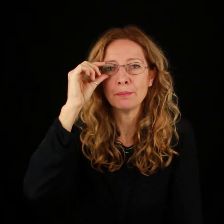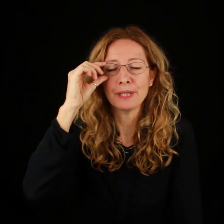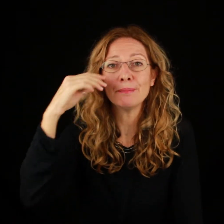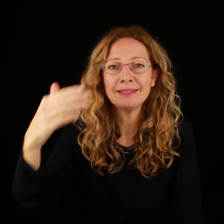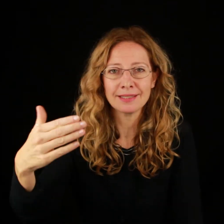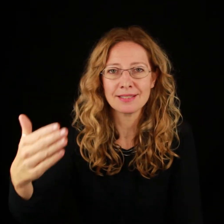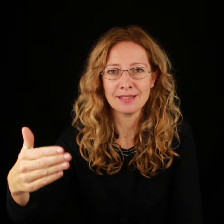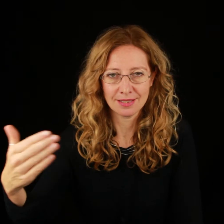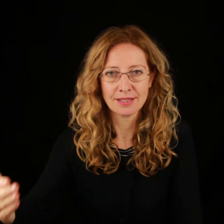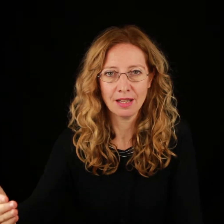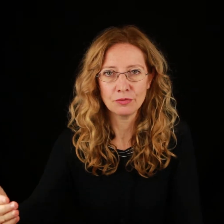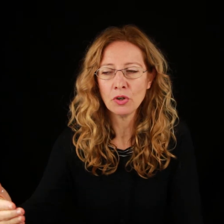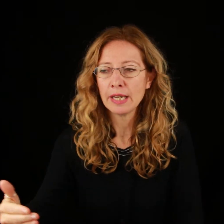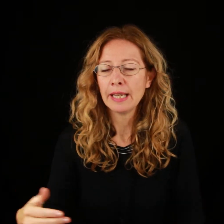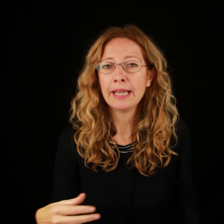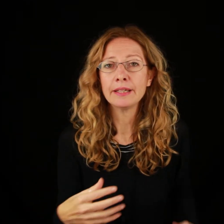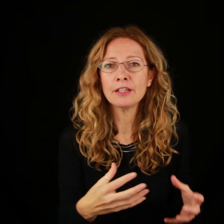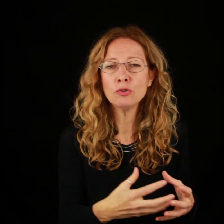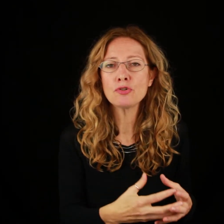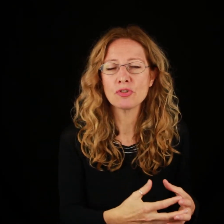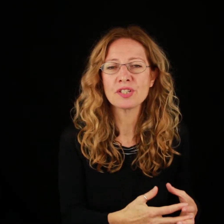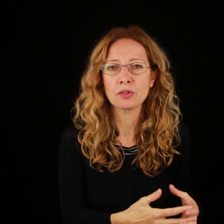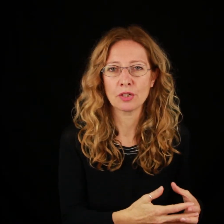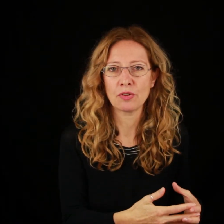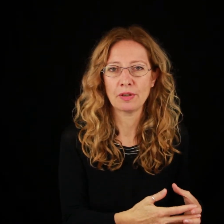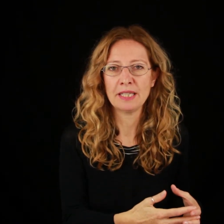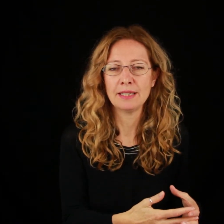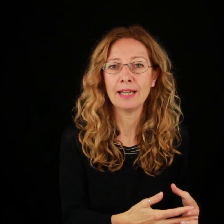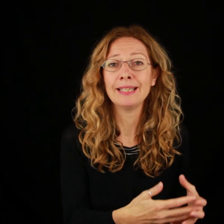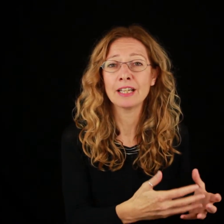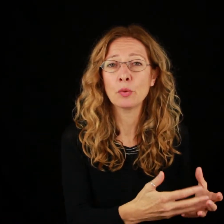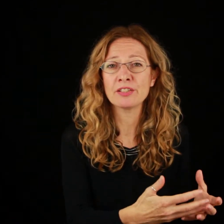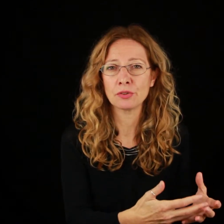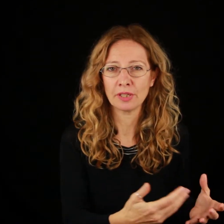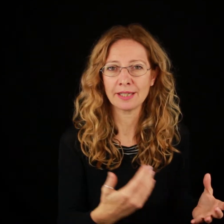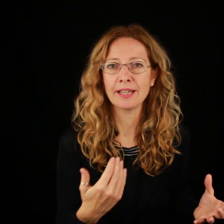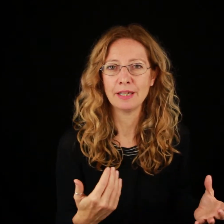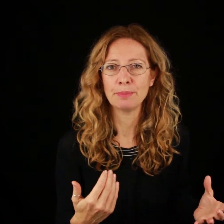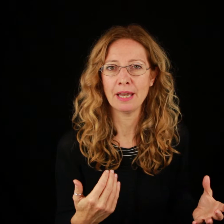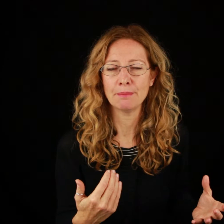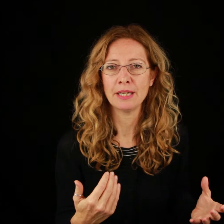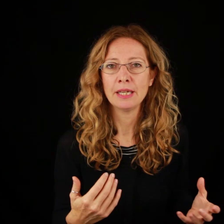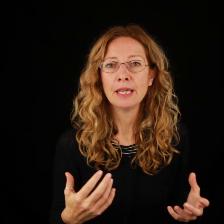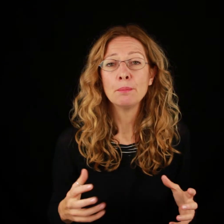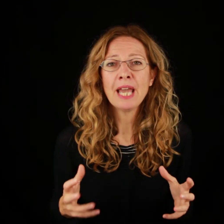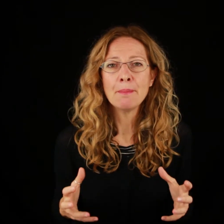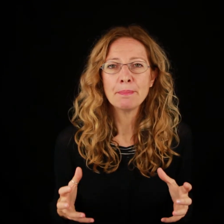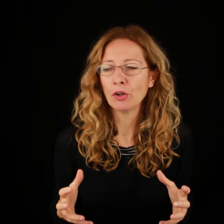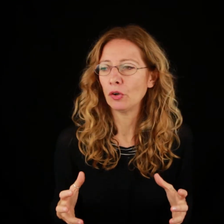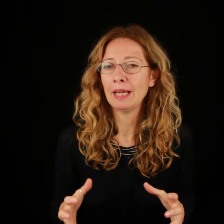per mettersi in salvo e ricongiungersi con la sua famiglia ed è questo che chiede a PM. PM però è